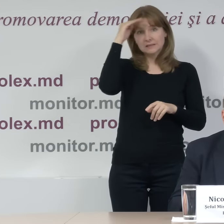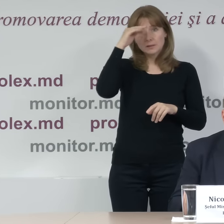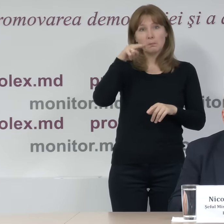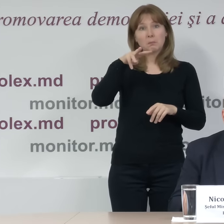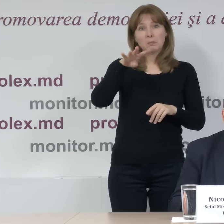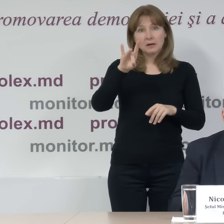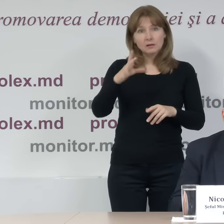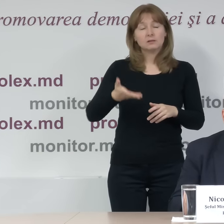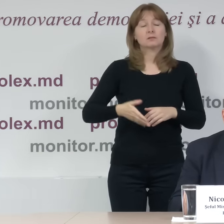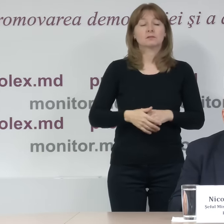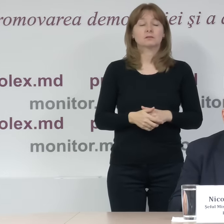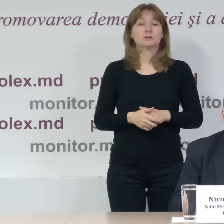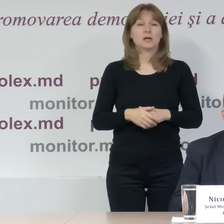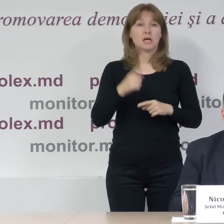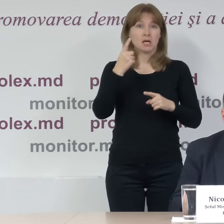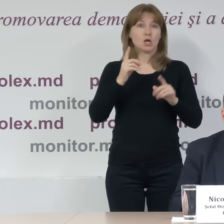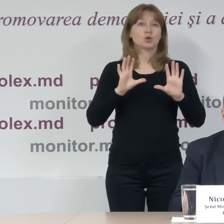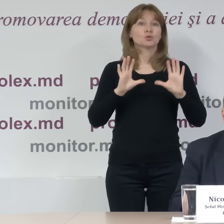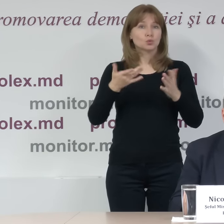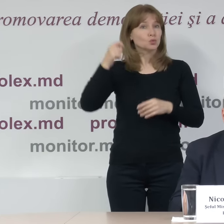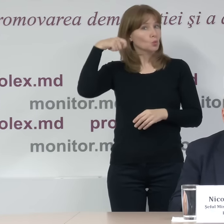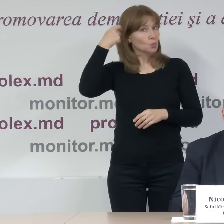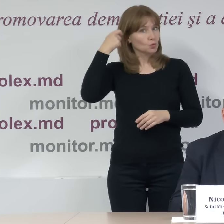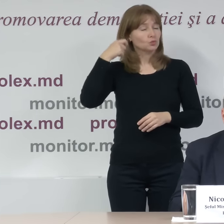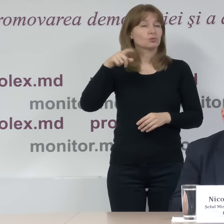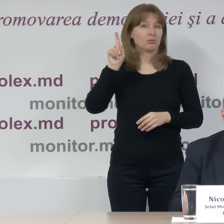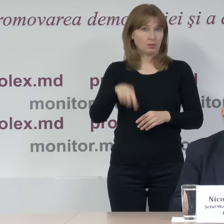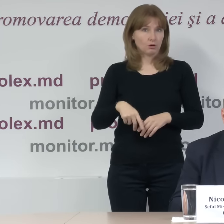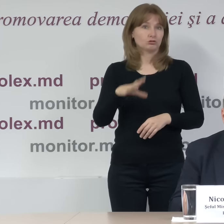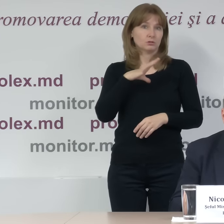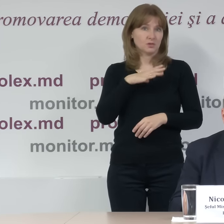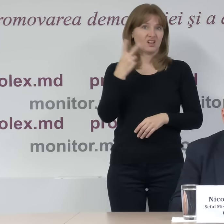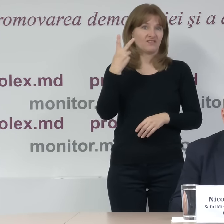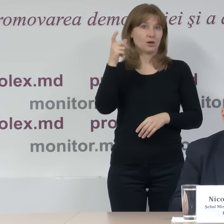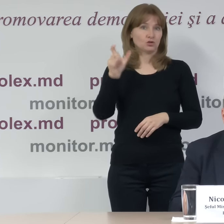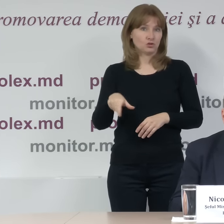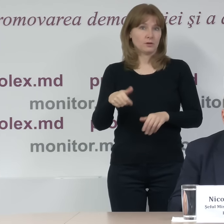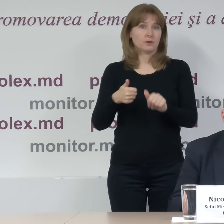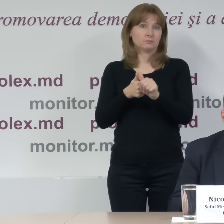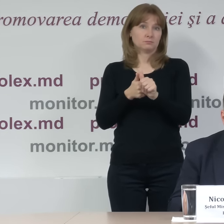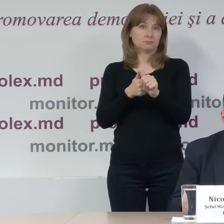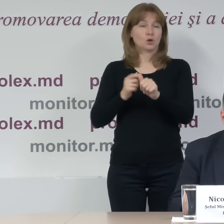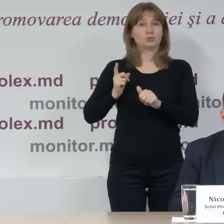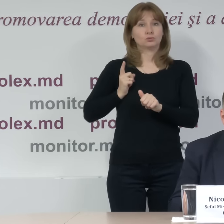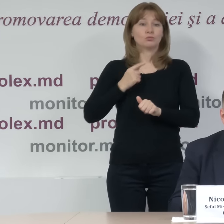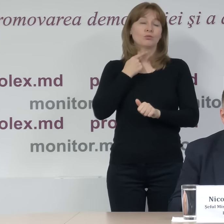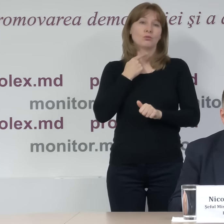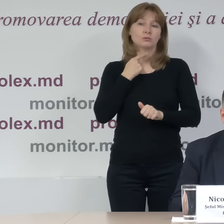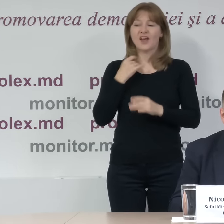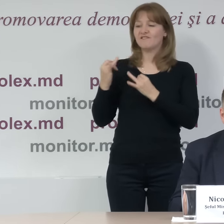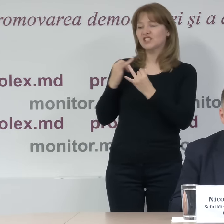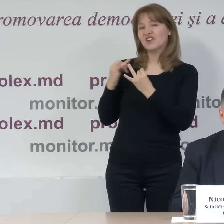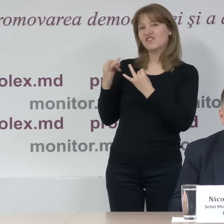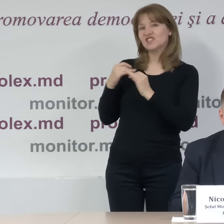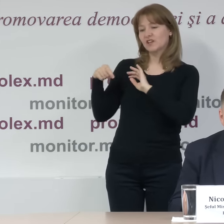și un caz la Istanbul, în Turcia, unde doi alegători din rândul celor care așteptau să voteze, discutau despre